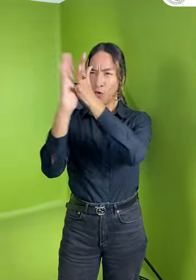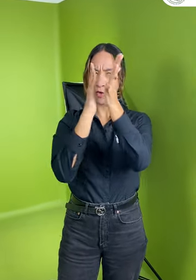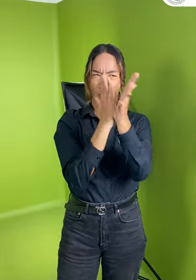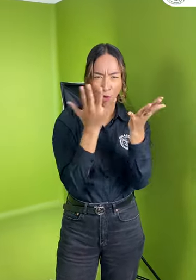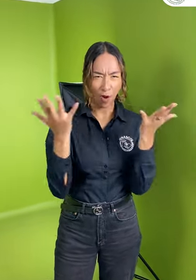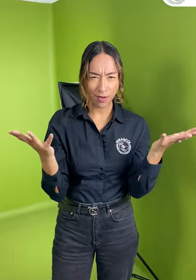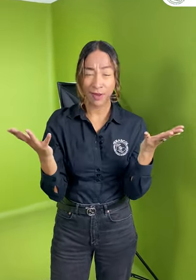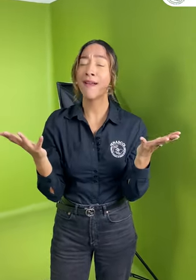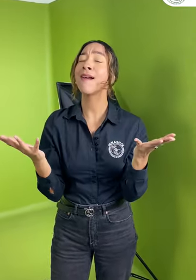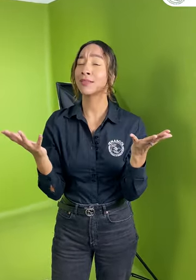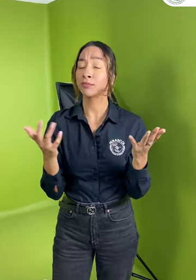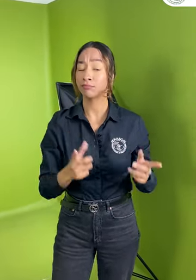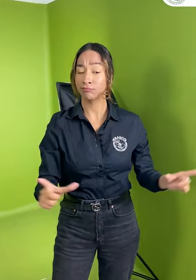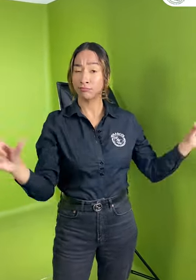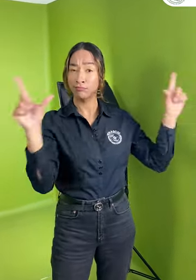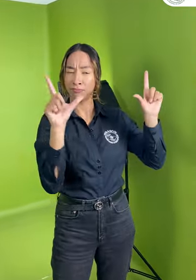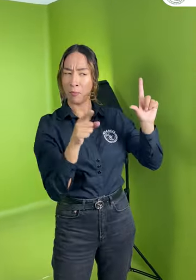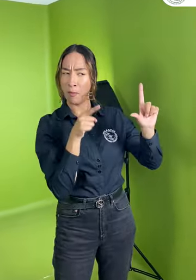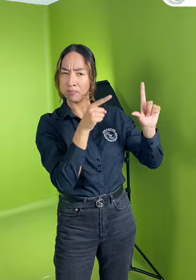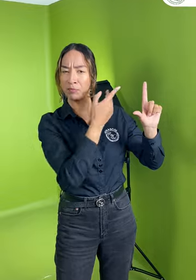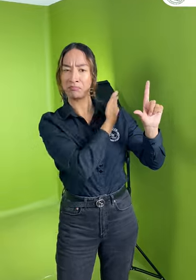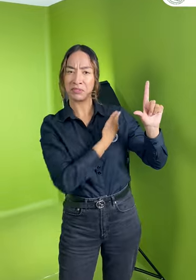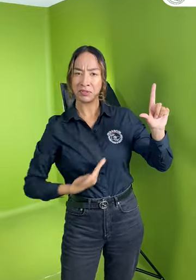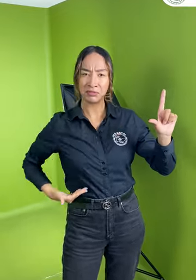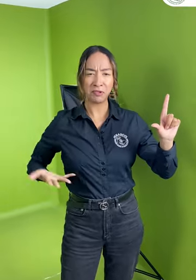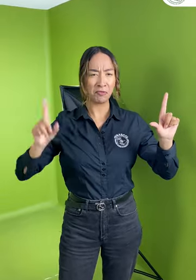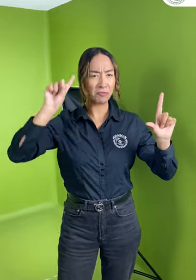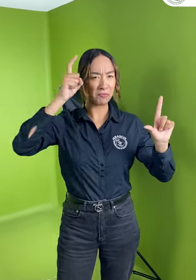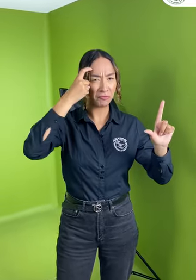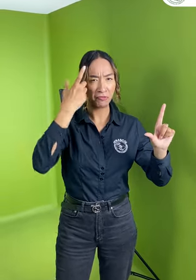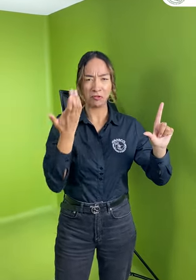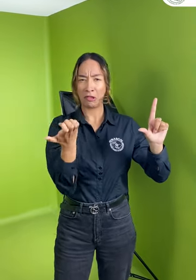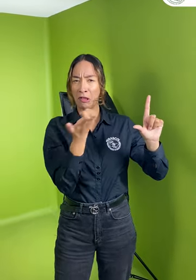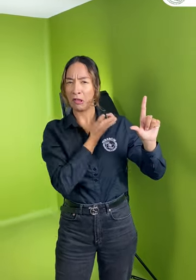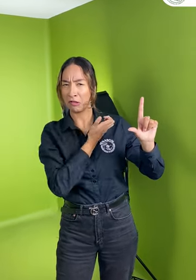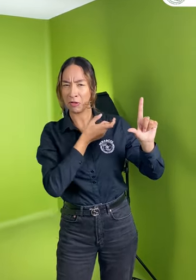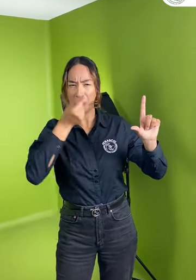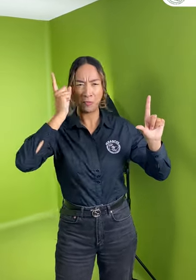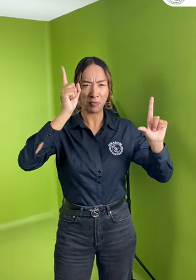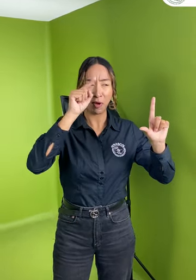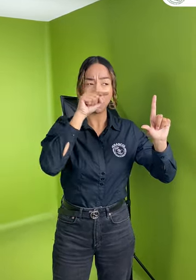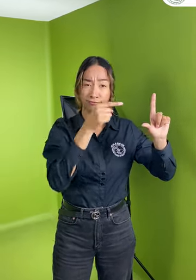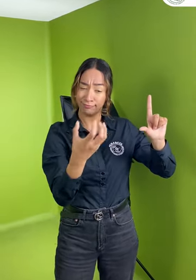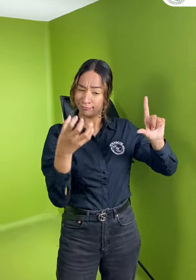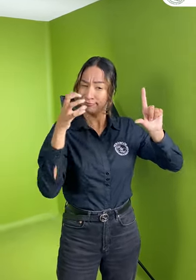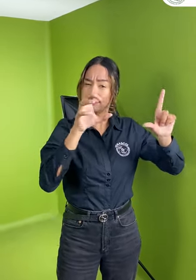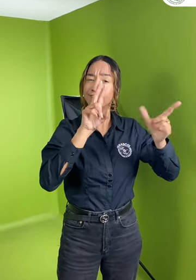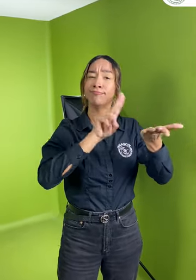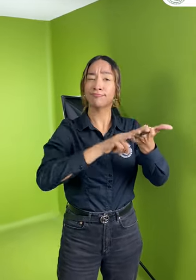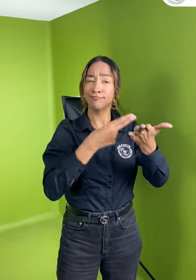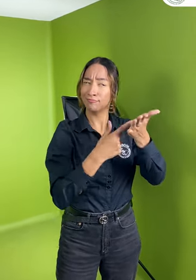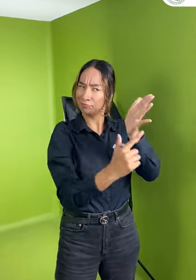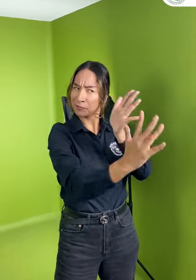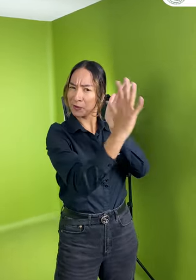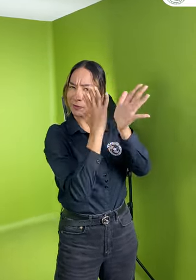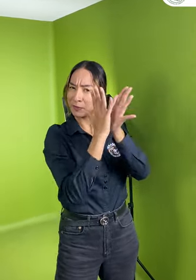medios de comunicación. Por eso en la televisión, cuando se transmita una intervención, ya sea al presidente, alcalde o algún político,